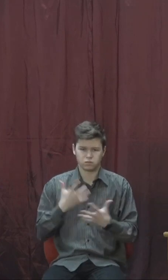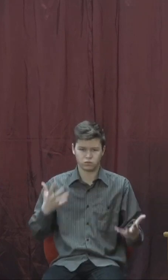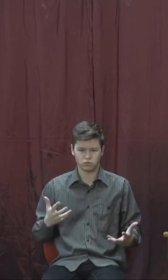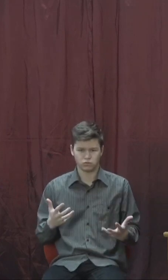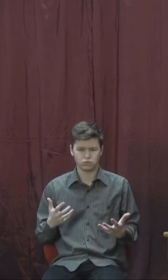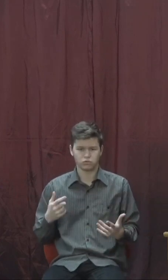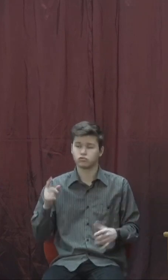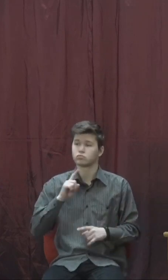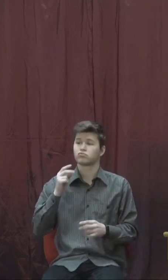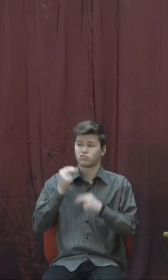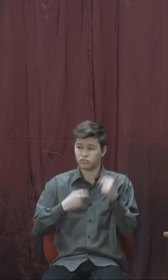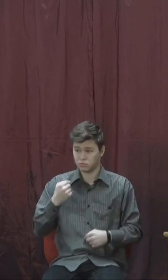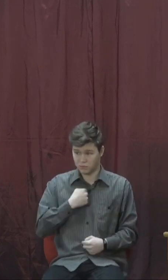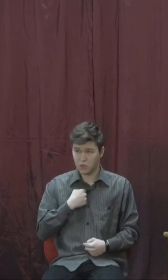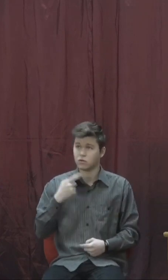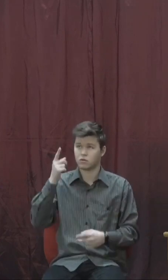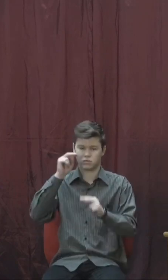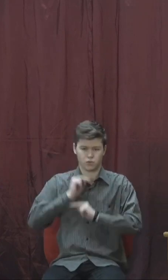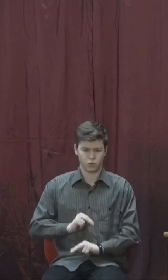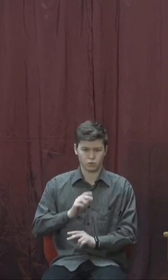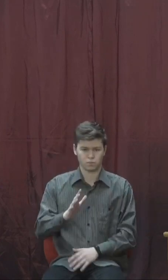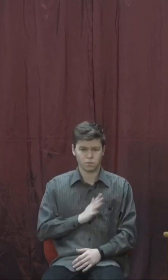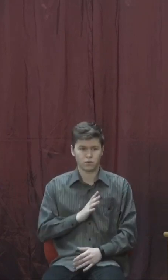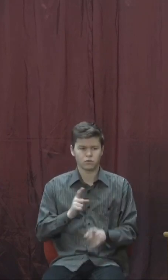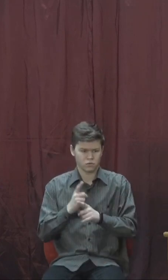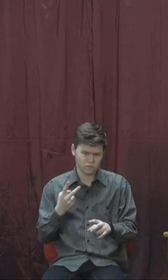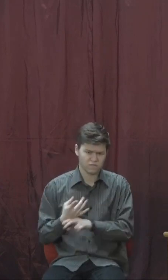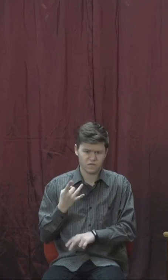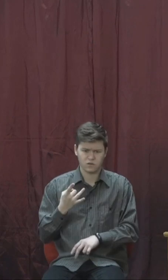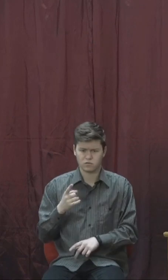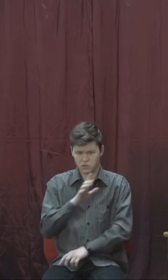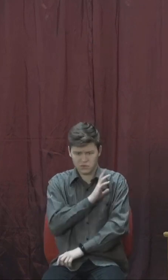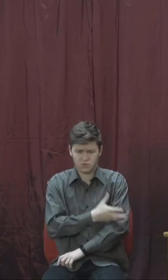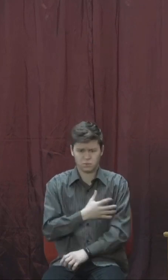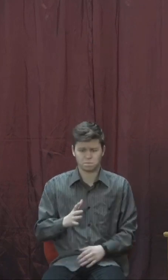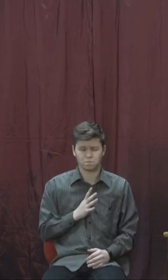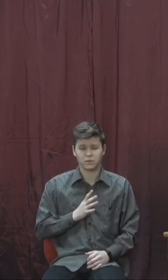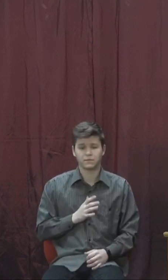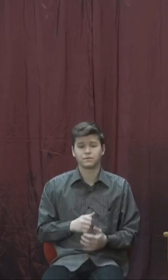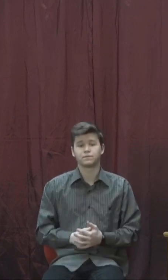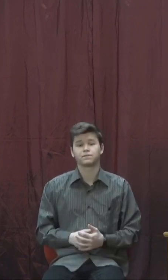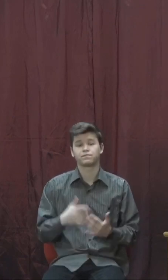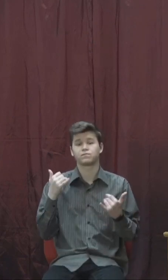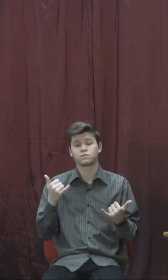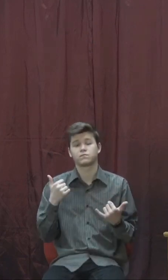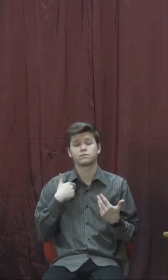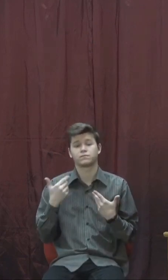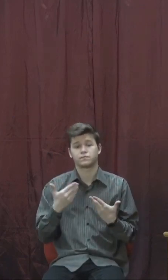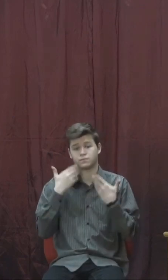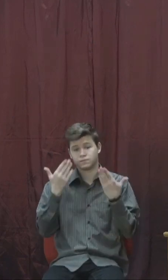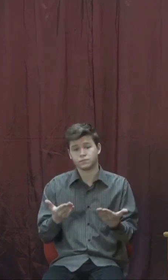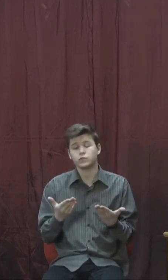через мене працював. І не просто, а подвійно, сильно. І зараз ми зачитаємо